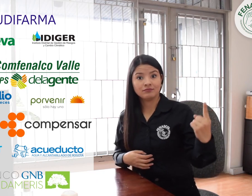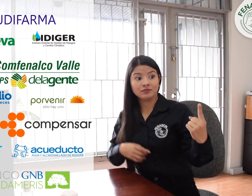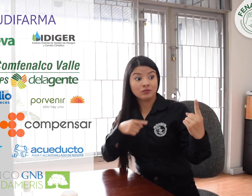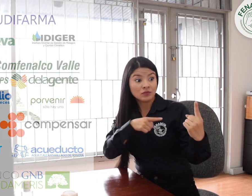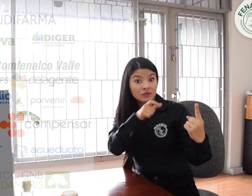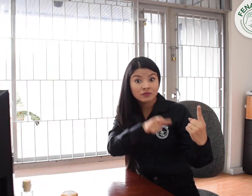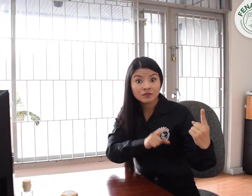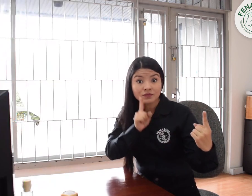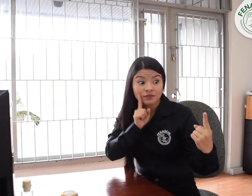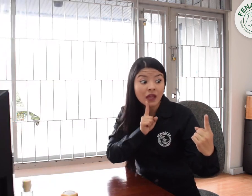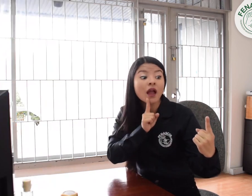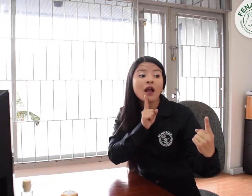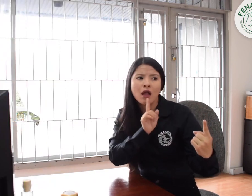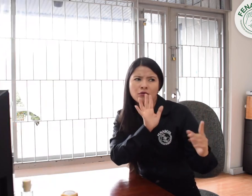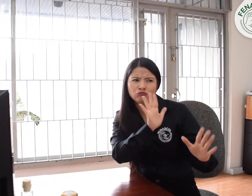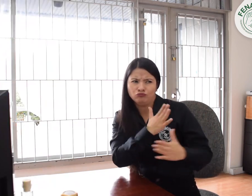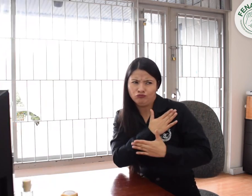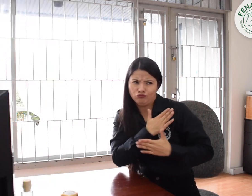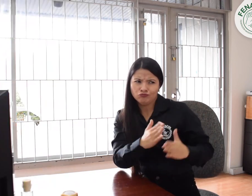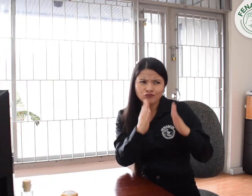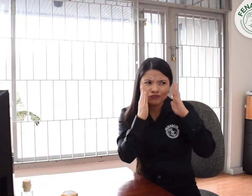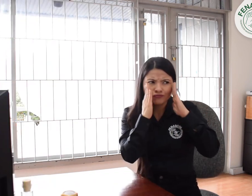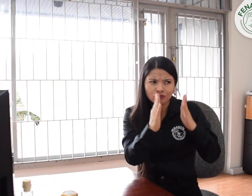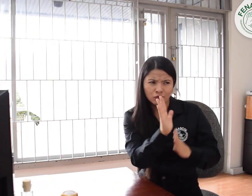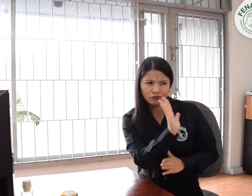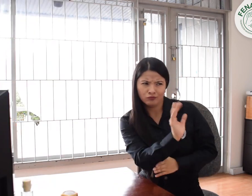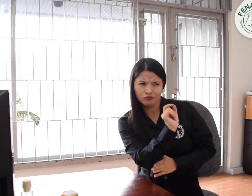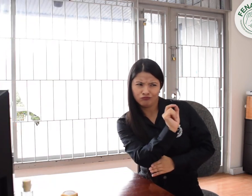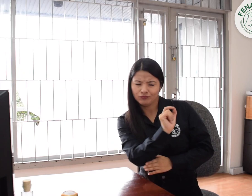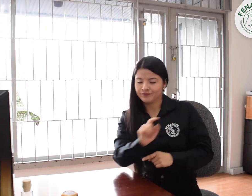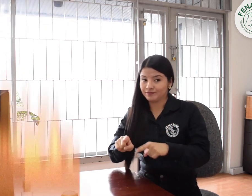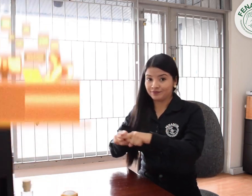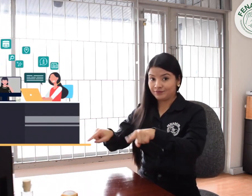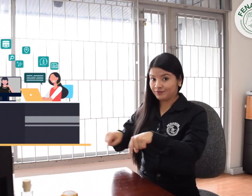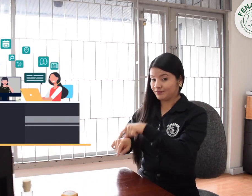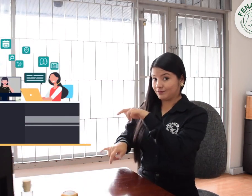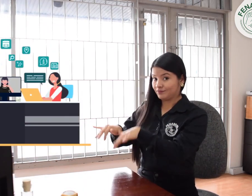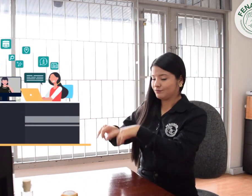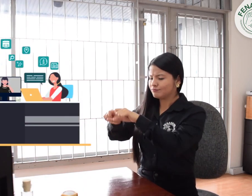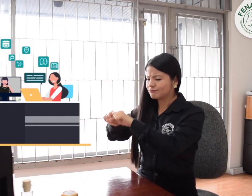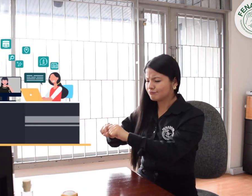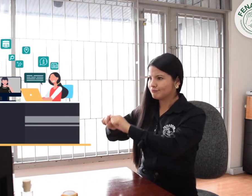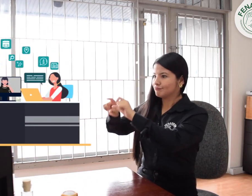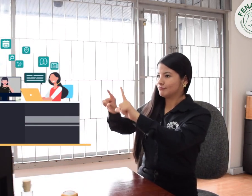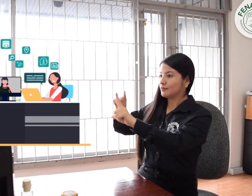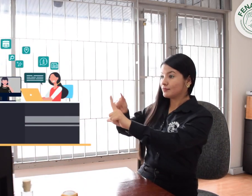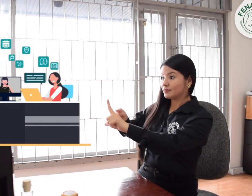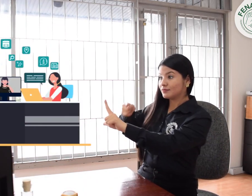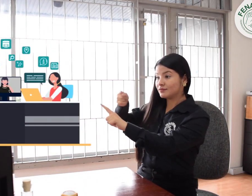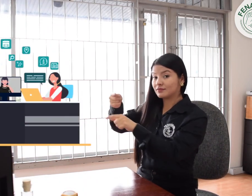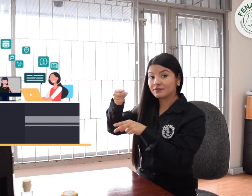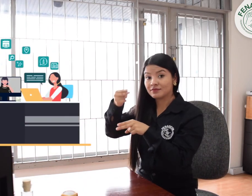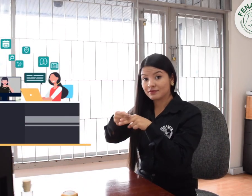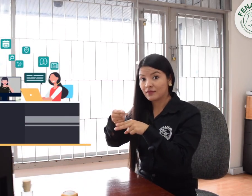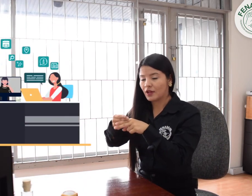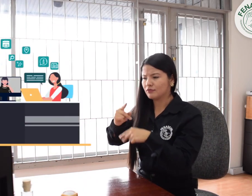Con este servicio, las organizaciones atienden a las personas sordas que se acercan a sus sedes u